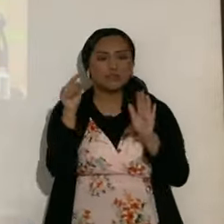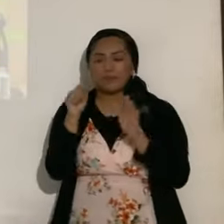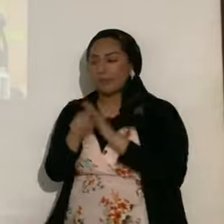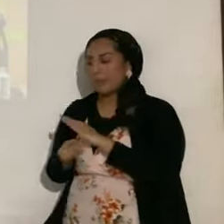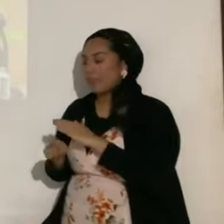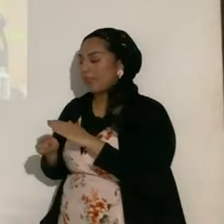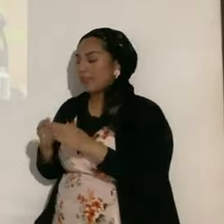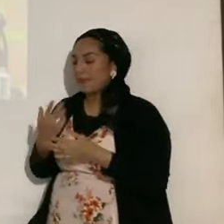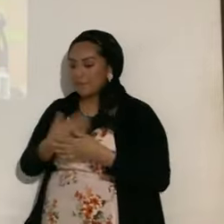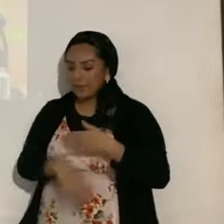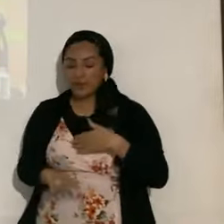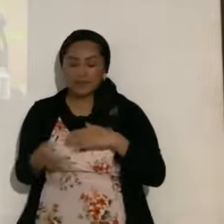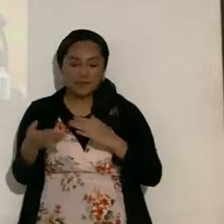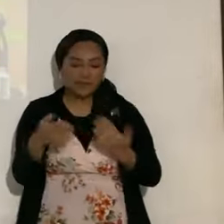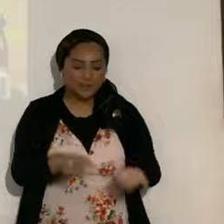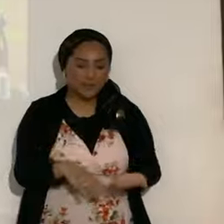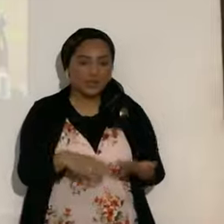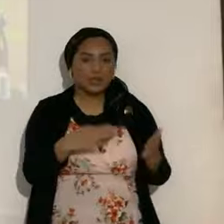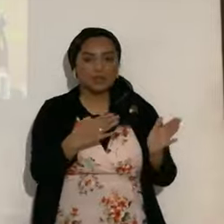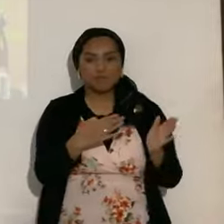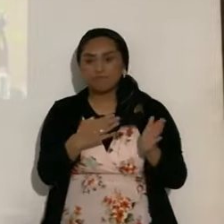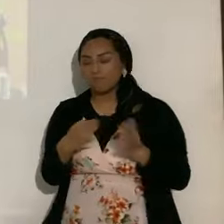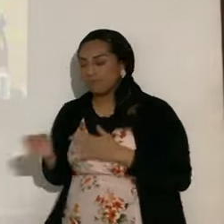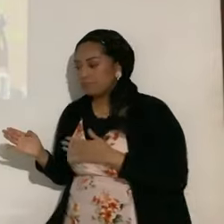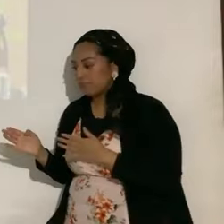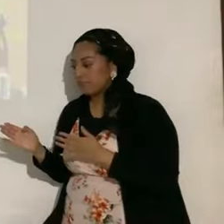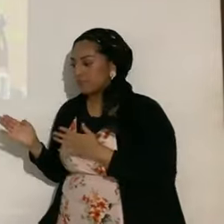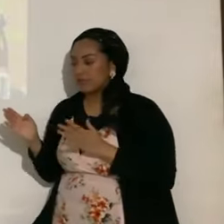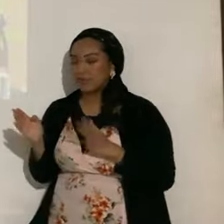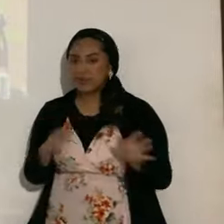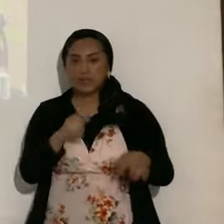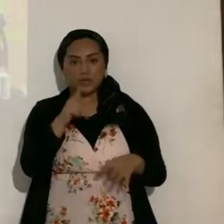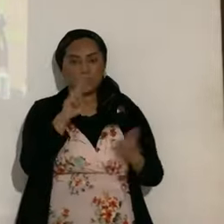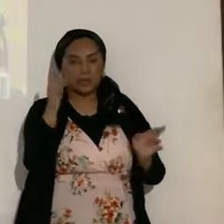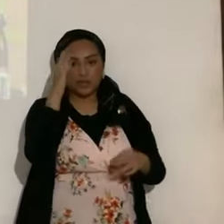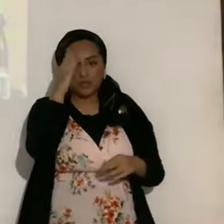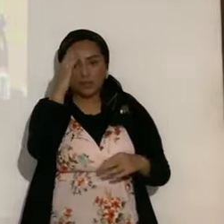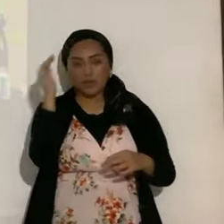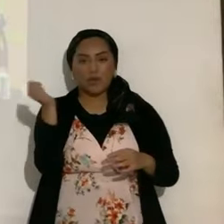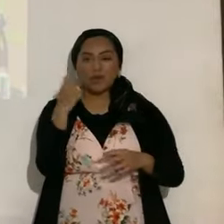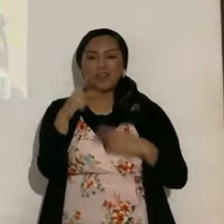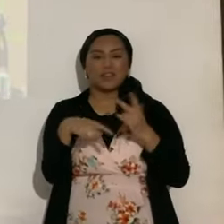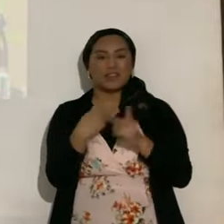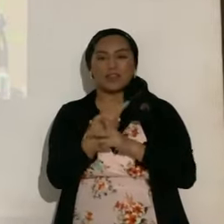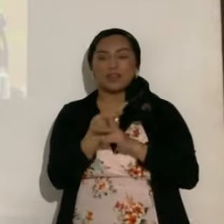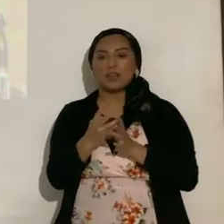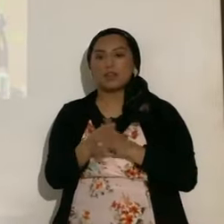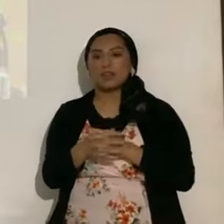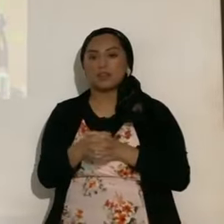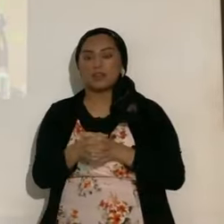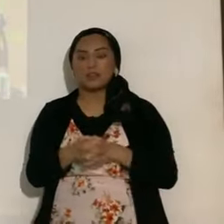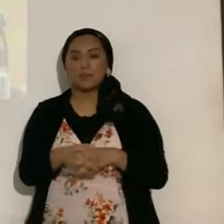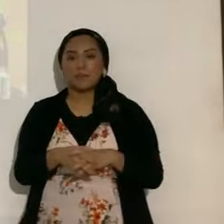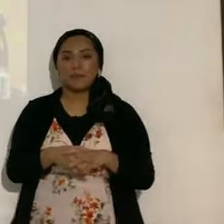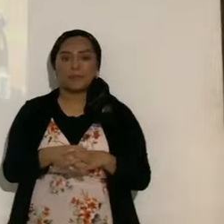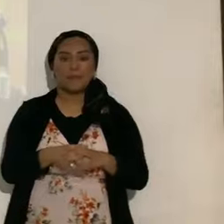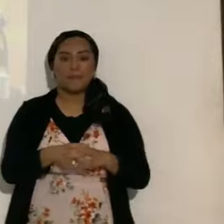abortos, desviaciones, de lo que ustedes ya saben, de todo tipo, etcétera, etcétera, etcétera, entonces, son tres